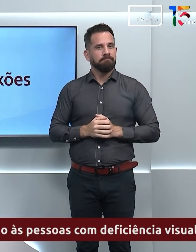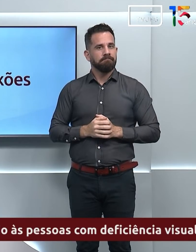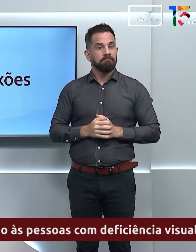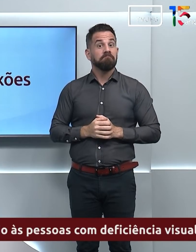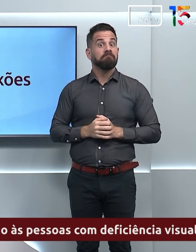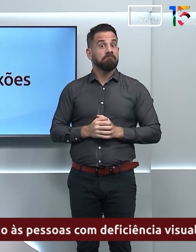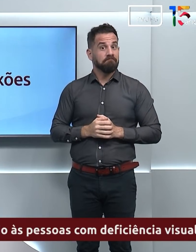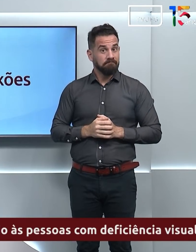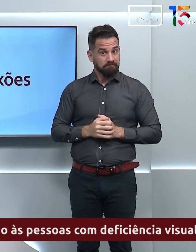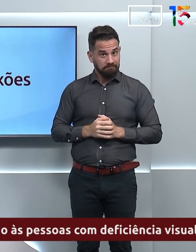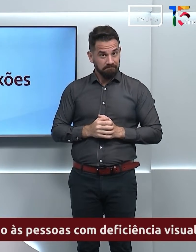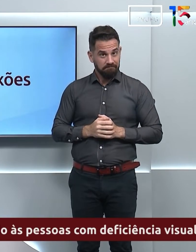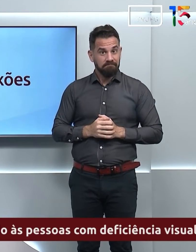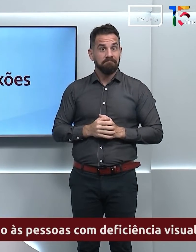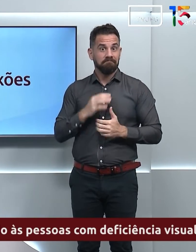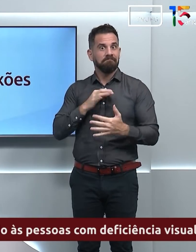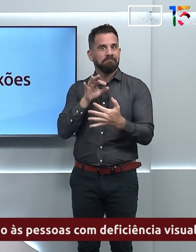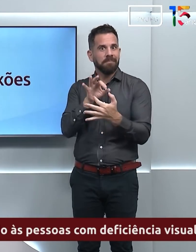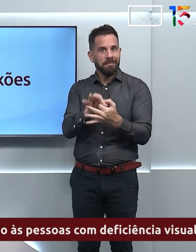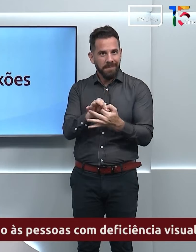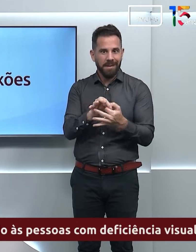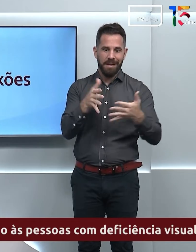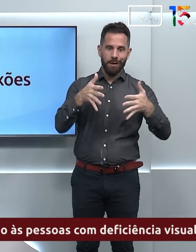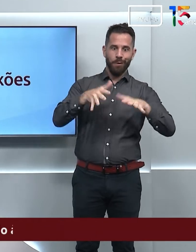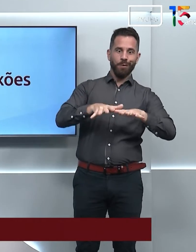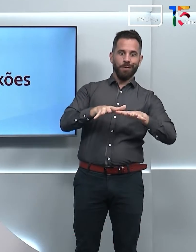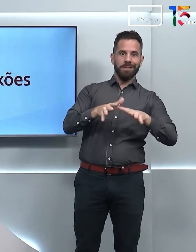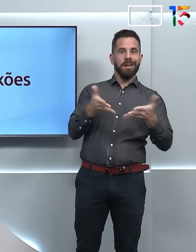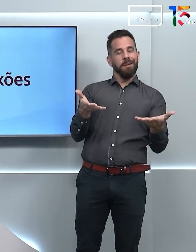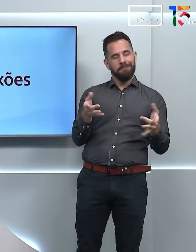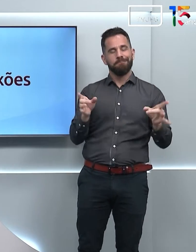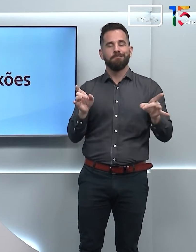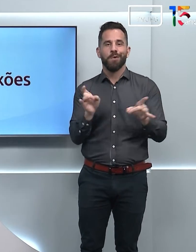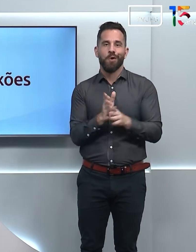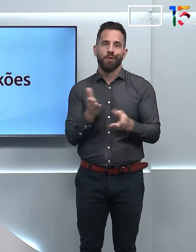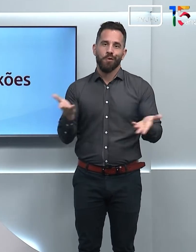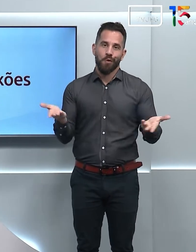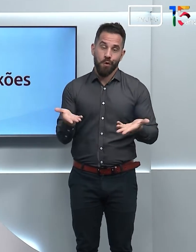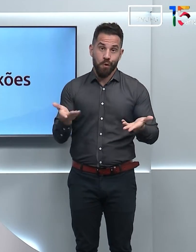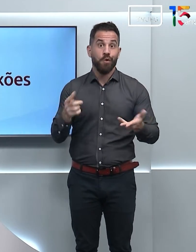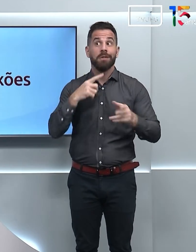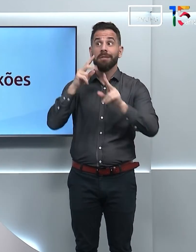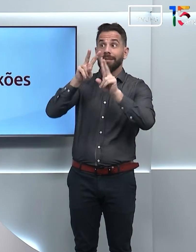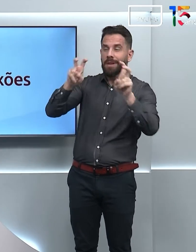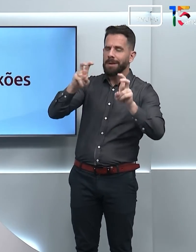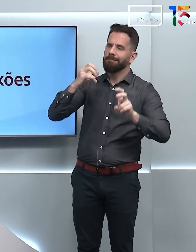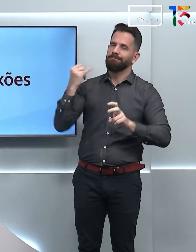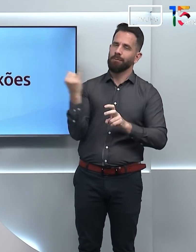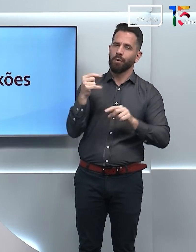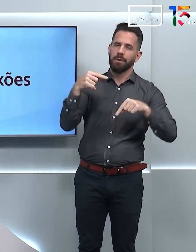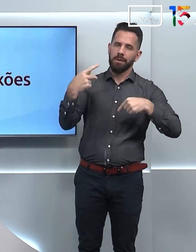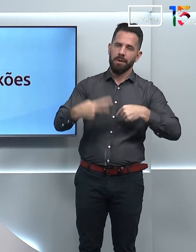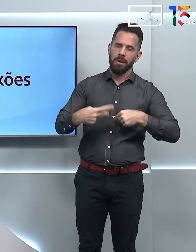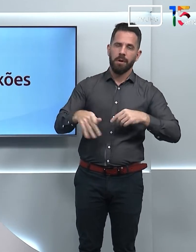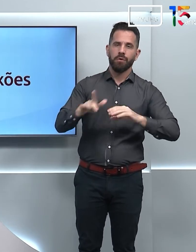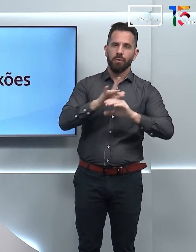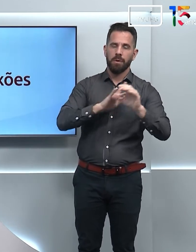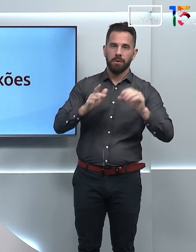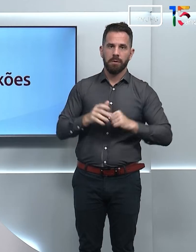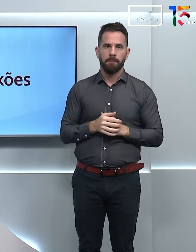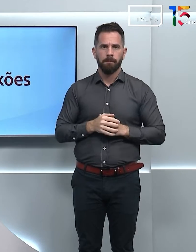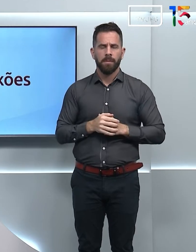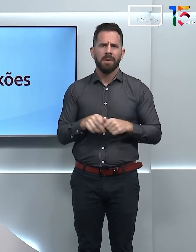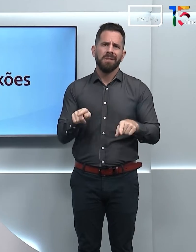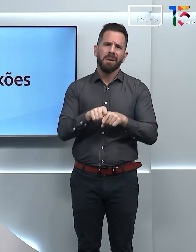Bom, e é falando de inclusão que a gente termina o Conexões de hoje, né? Nossa pauta principal aqui no programa. Mas tem outras pautas que